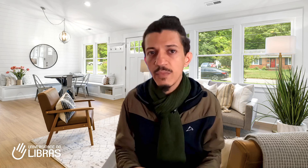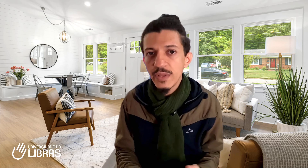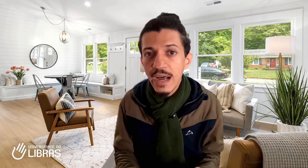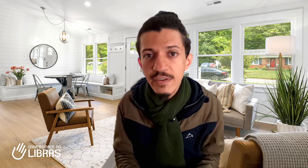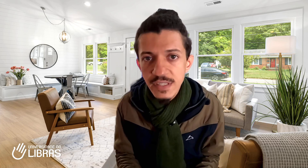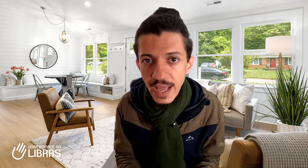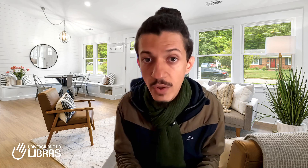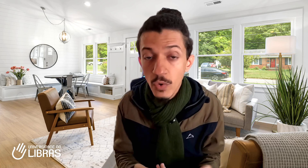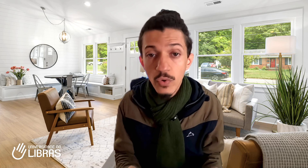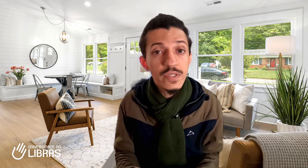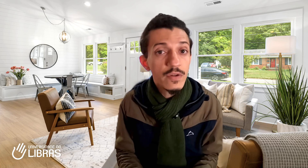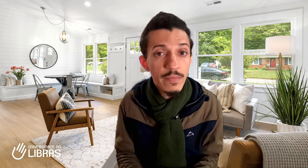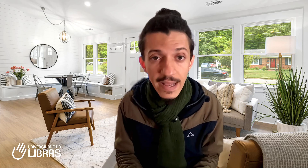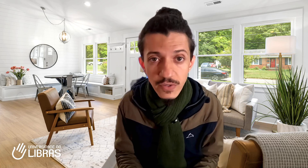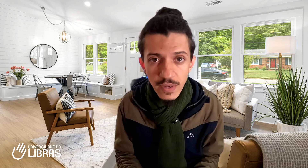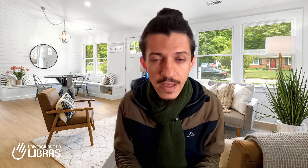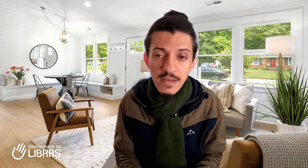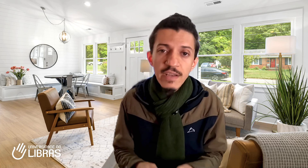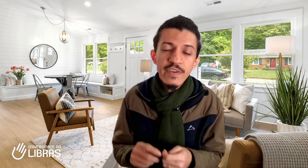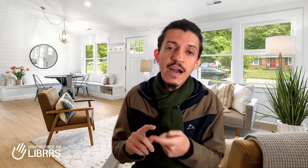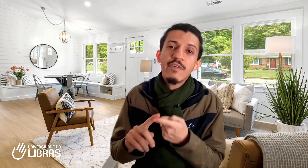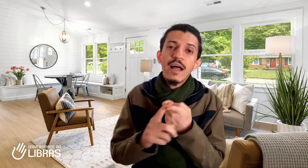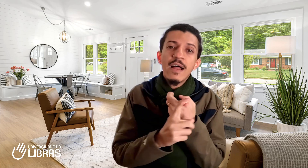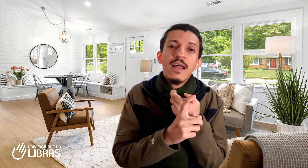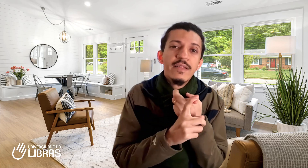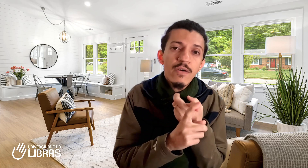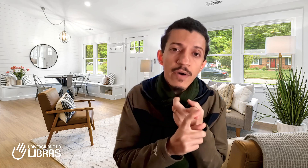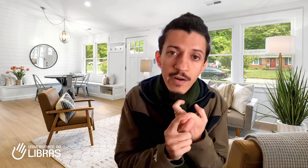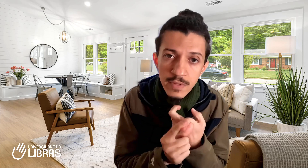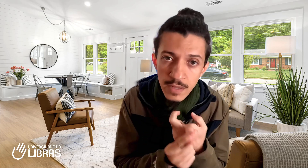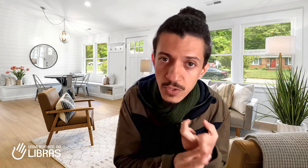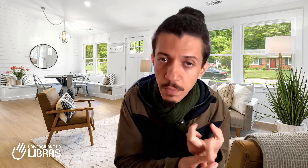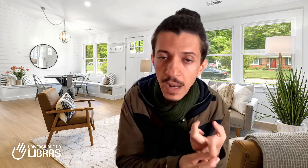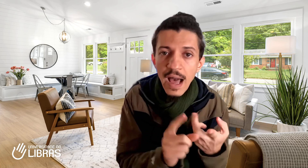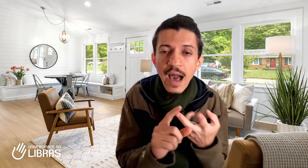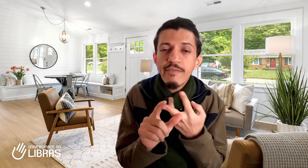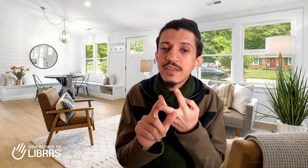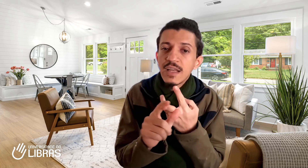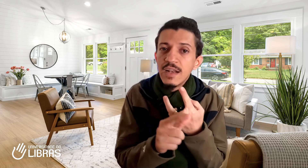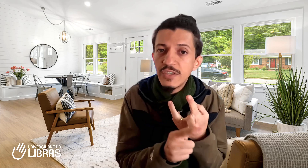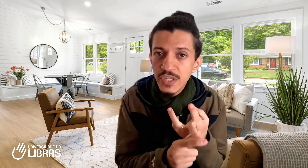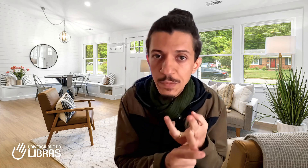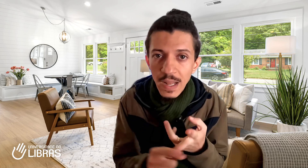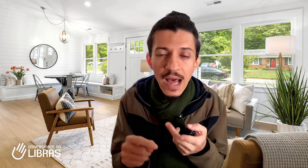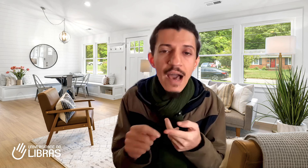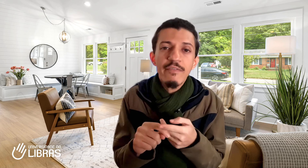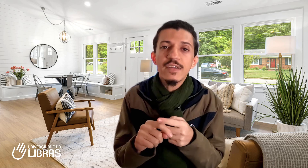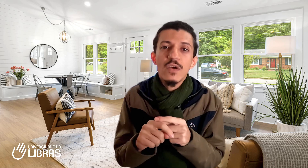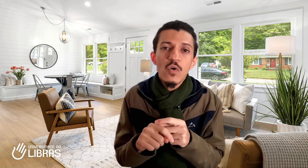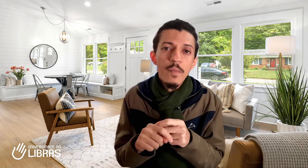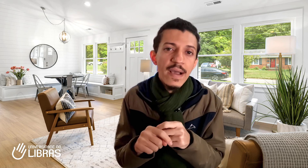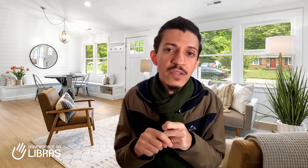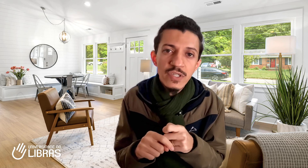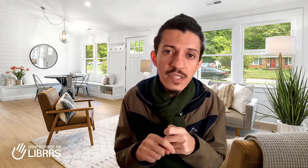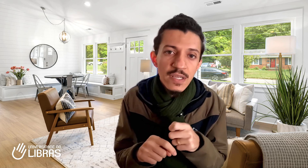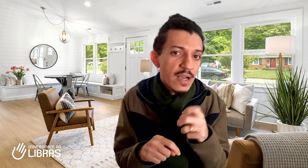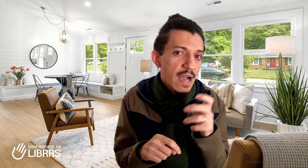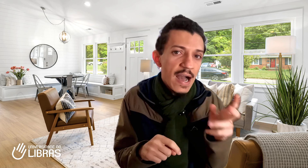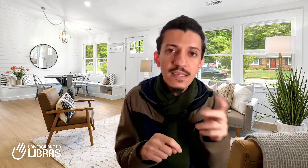oitava série, ou no ensino médio, você ficava lá decorando um tanto de palavras, listinha de palavras, como é que diz casa em